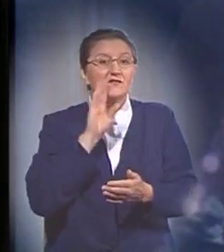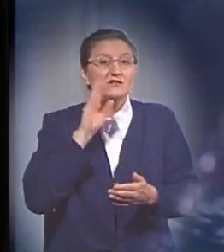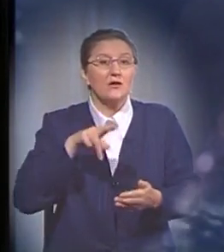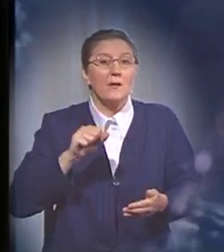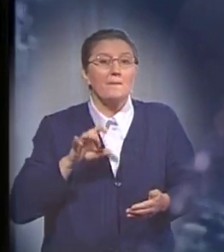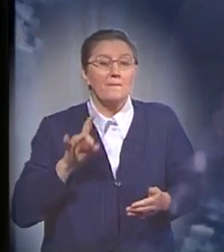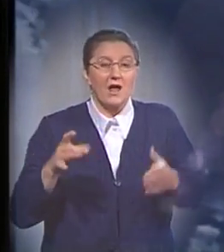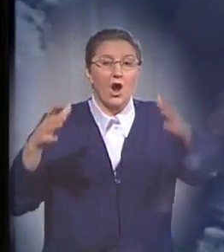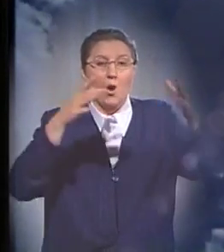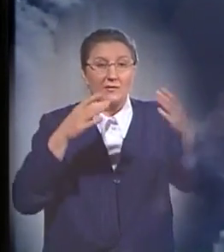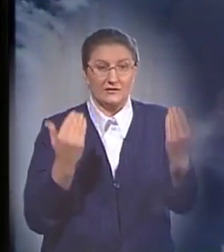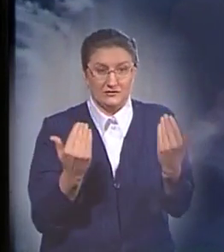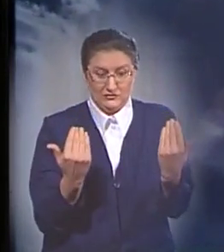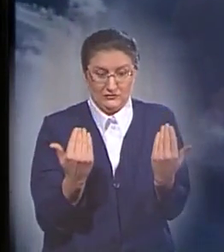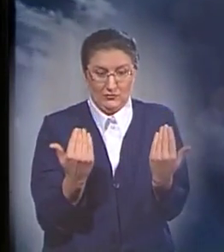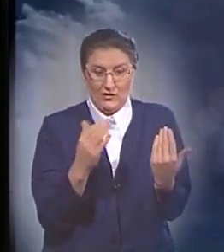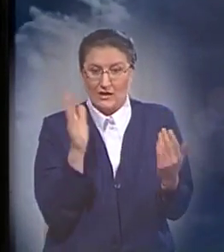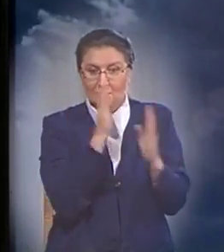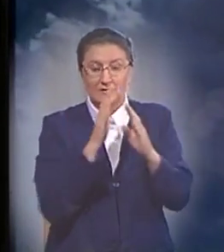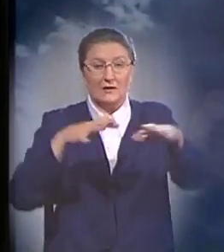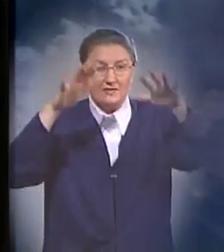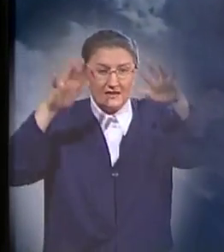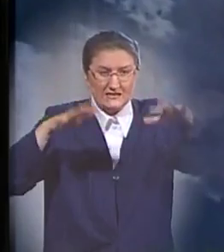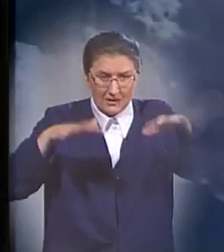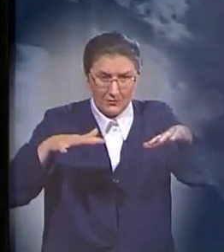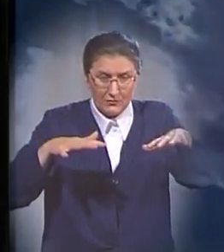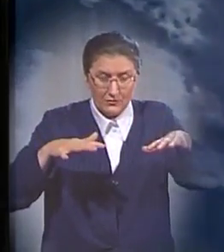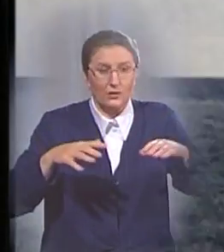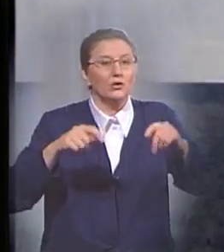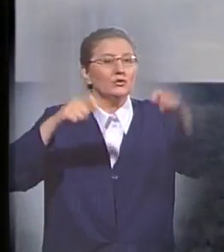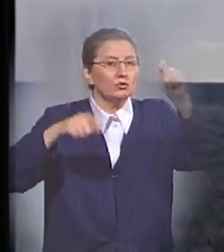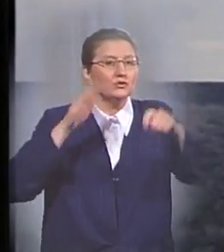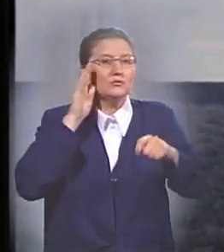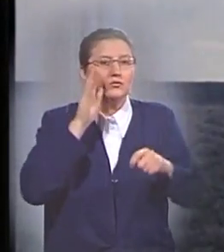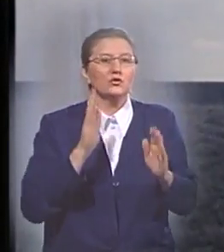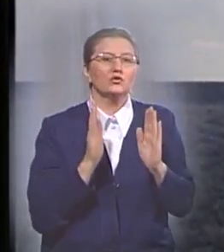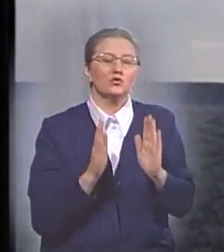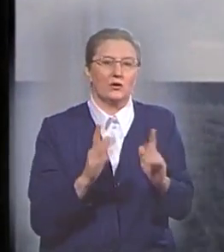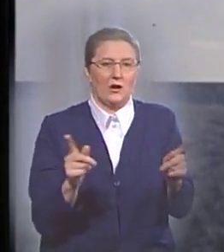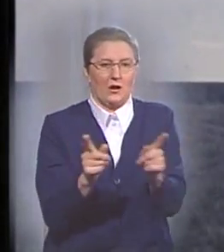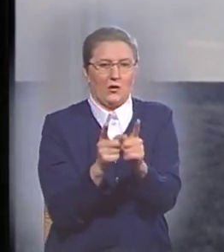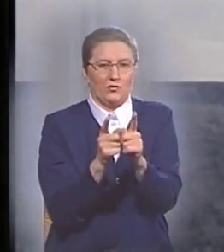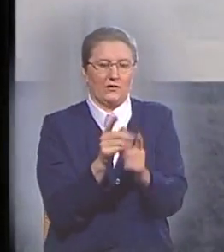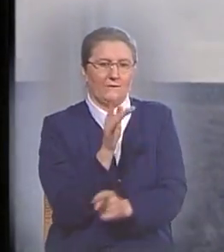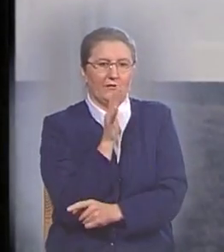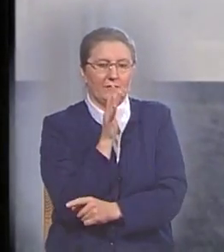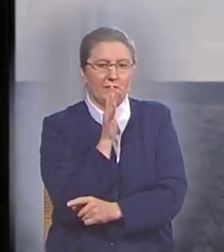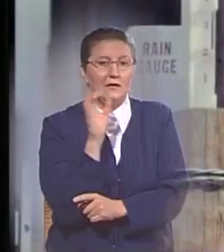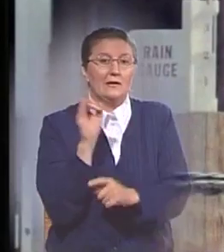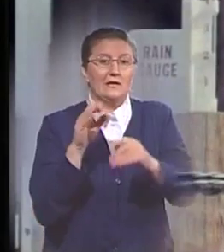облака современной атмосферы выпадут на землю, дождь будет идти только короткое время и покроет землю